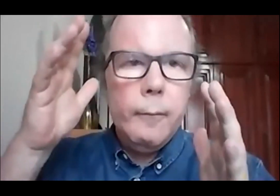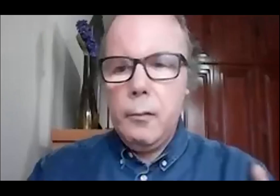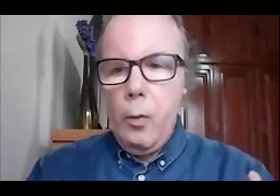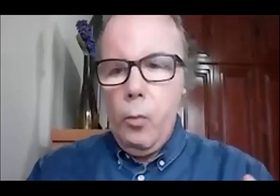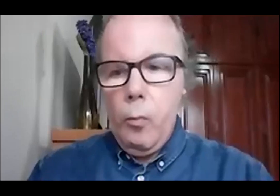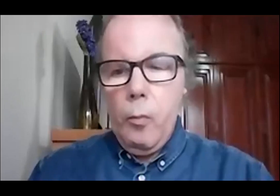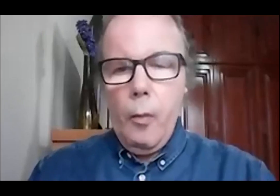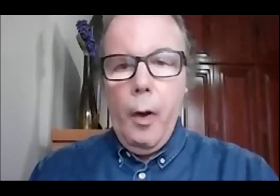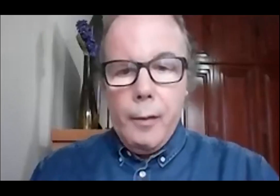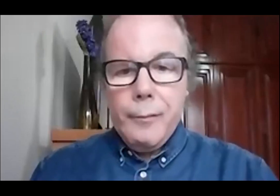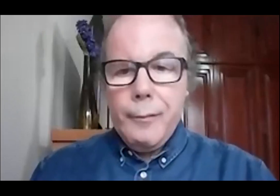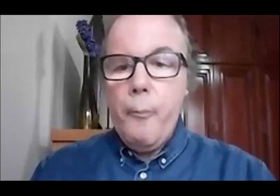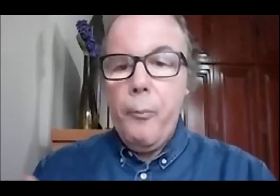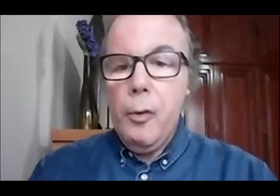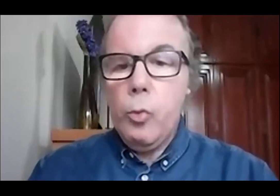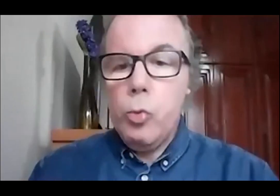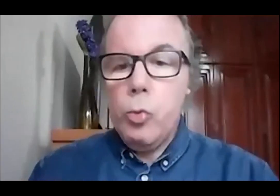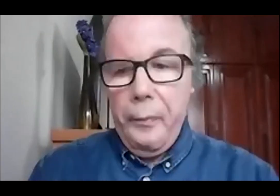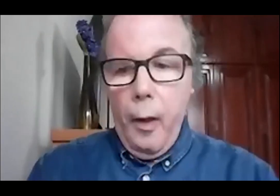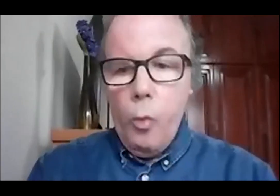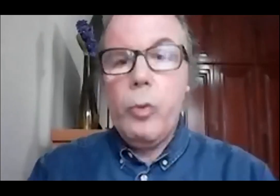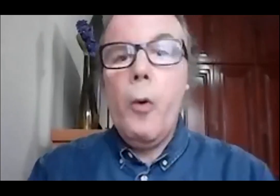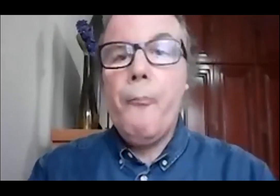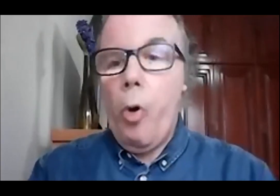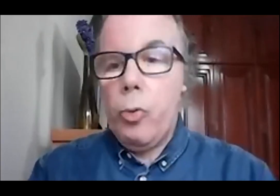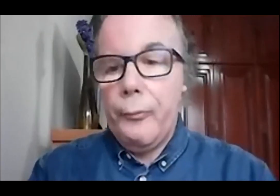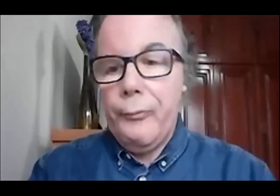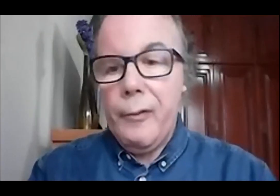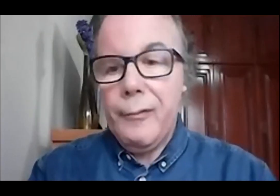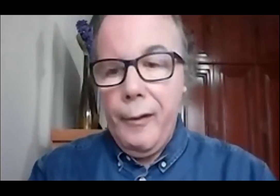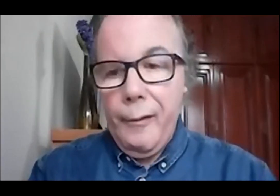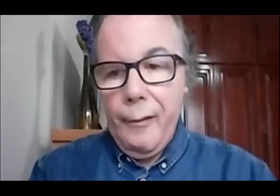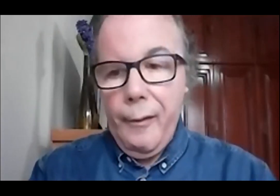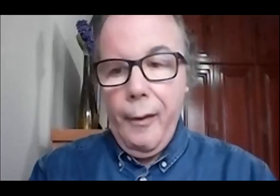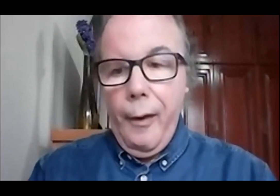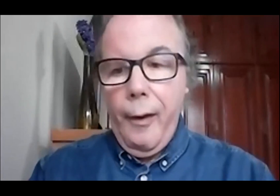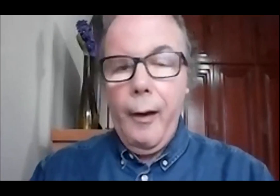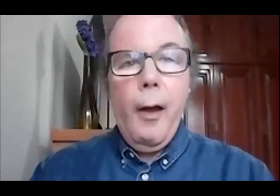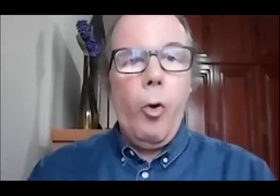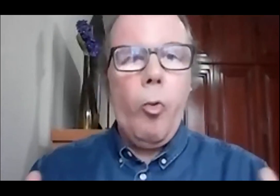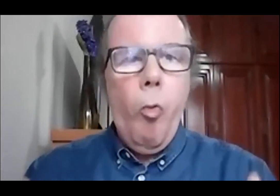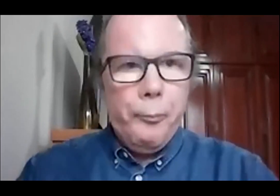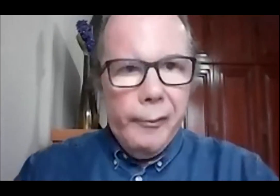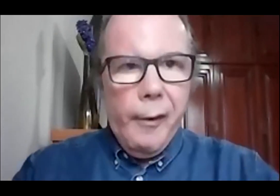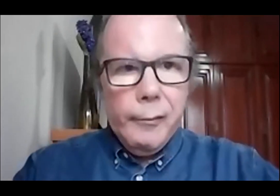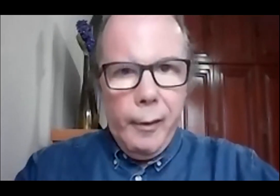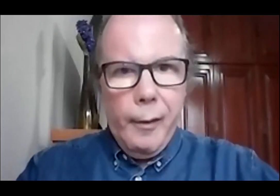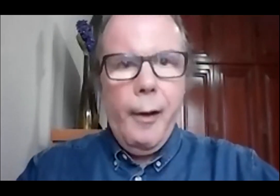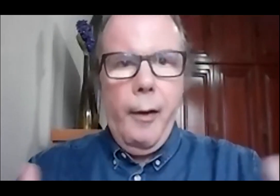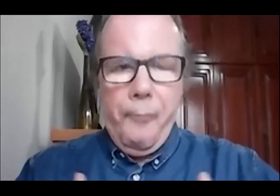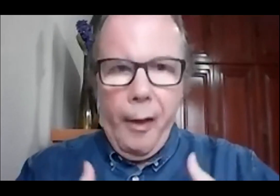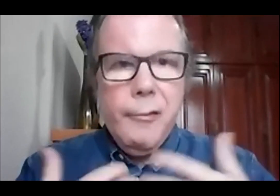vocês sabem. Então, sabendo disso, o que eu posso fazer é compreender